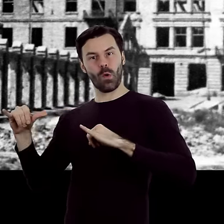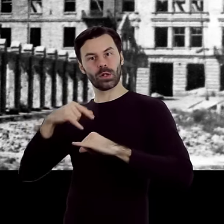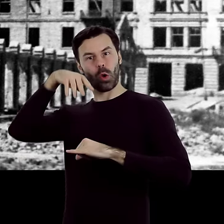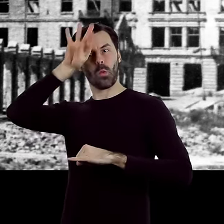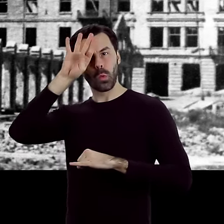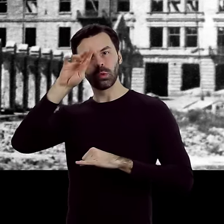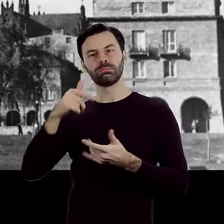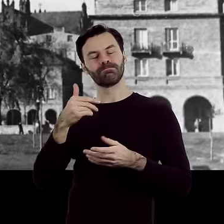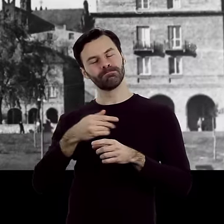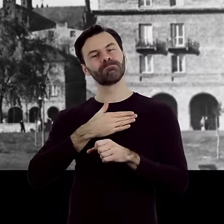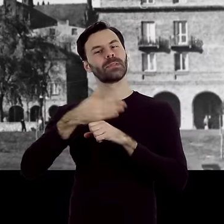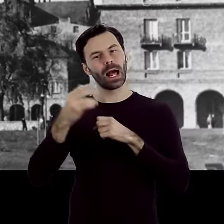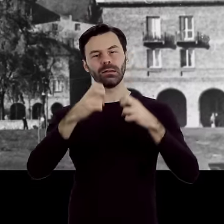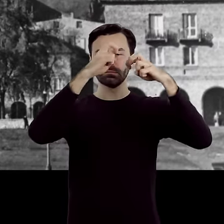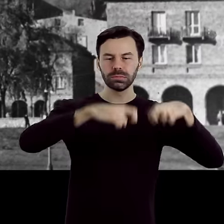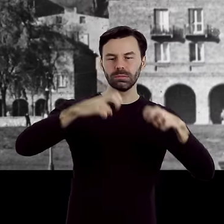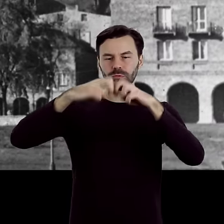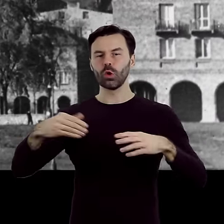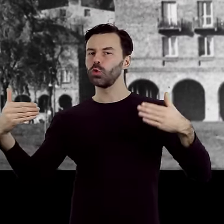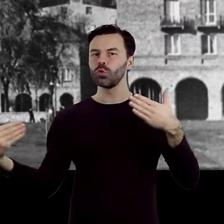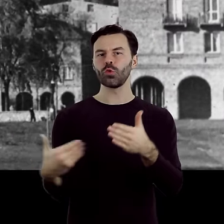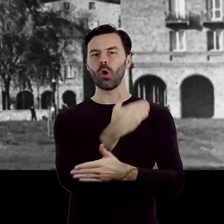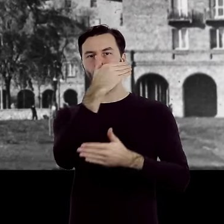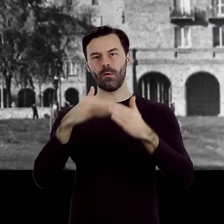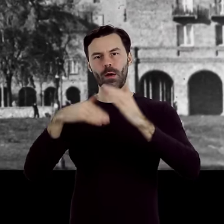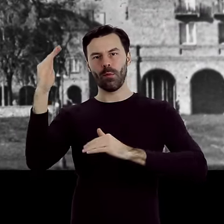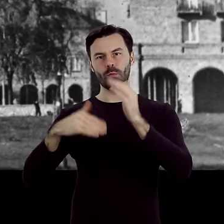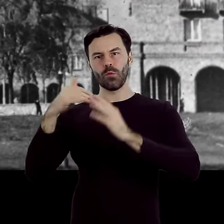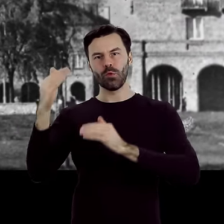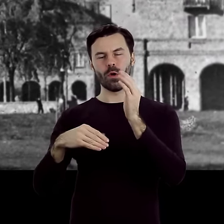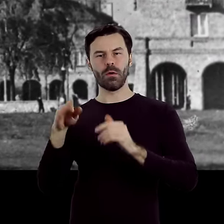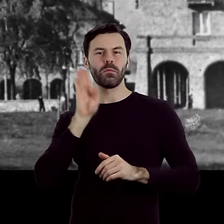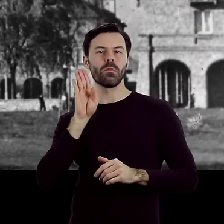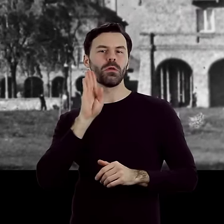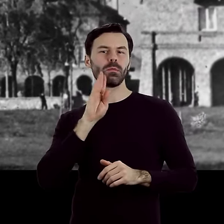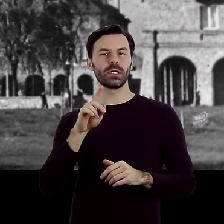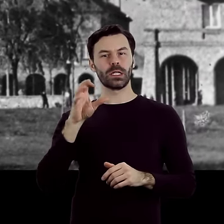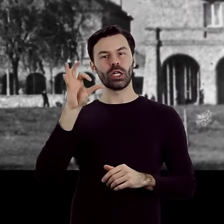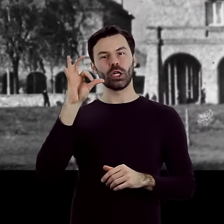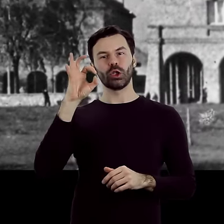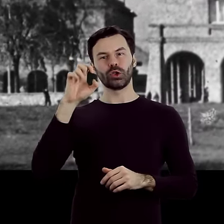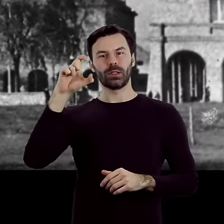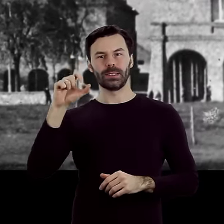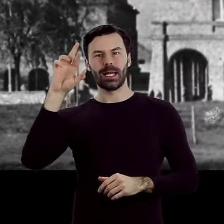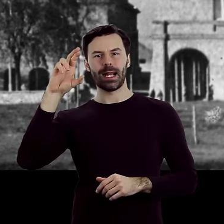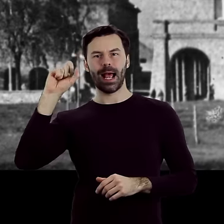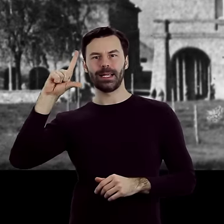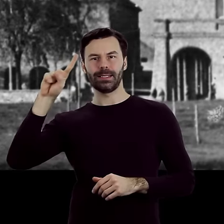dalszych wyburzeniach i budowie nowych kwartałów w duchu socrealizmu, po części ignorujących dawny układ ulic.